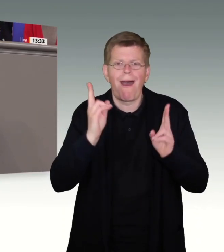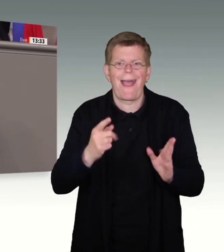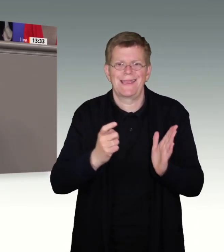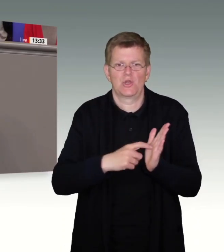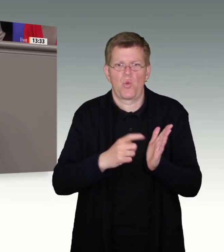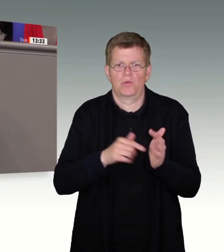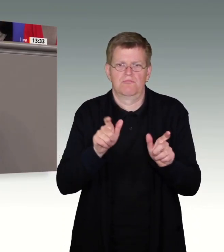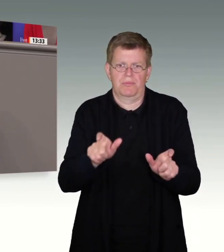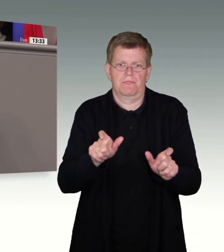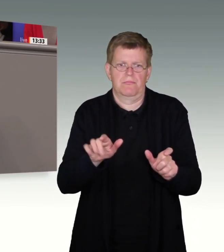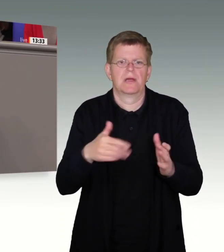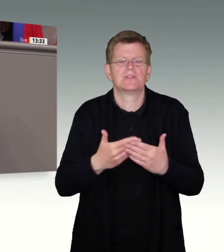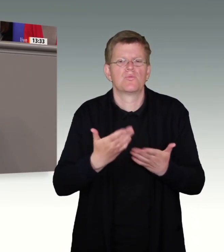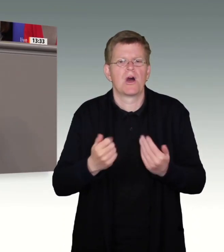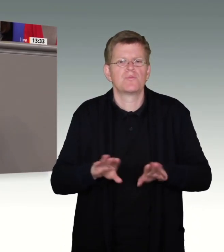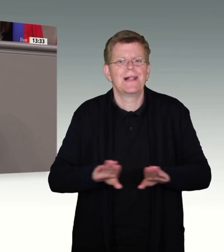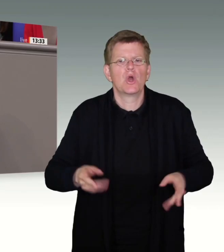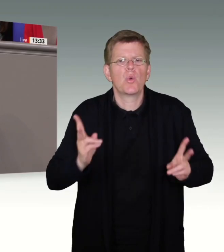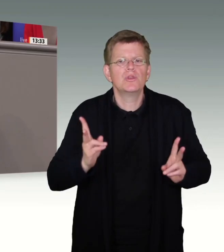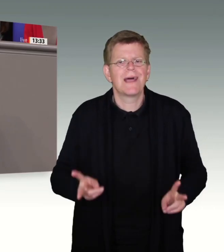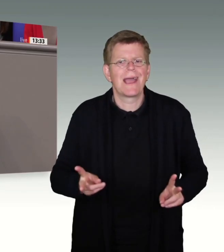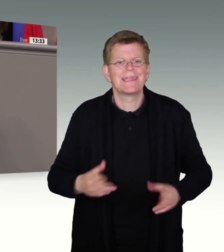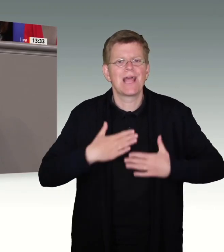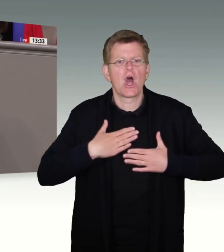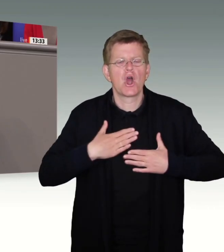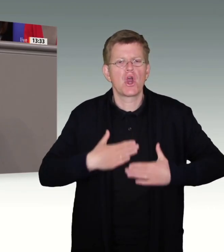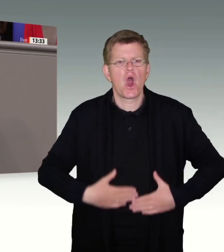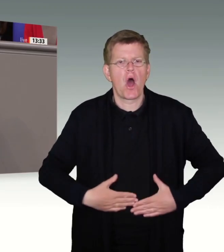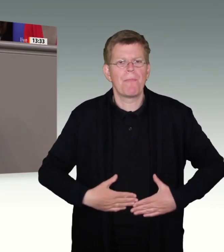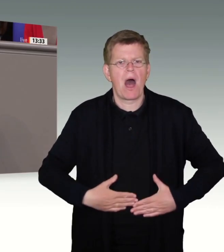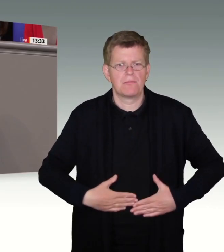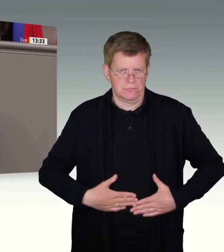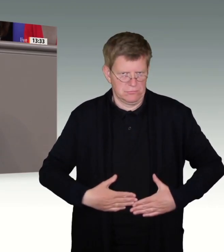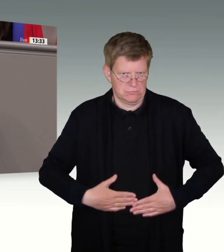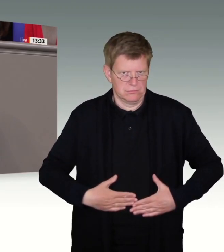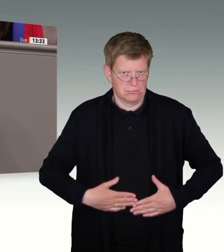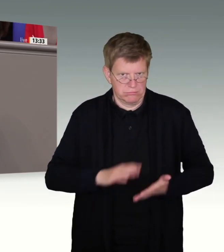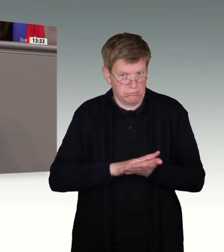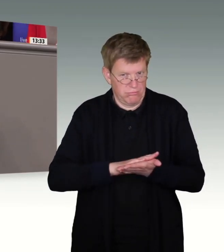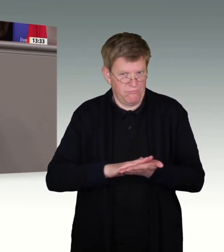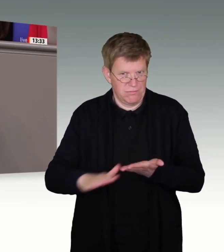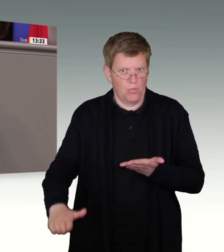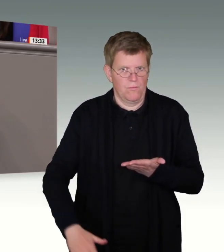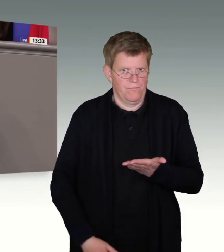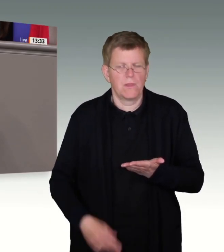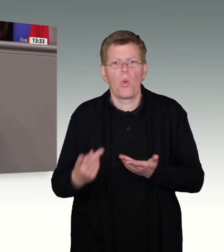Zum Beispiel das Grundrecht auf körperliche Unversehrtheit oder Familie. Dieses Grundrecht gilt für alle, auch